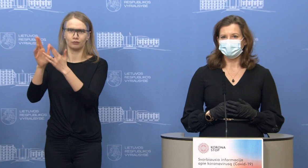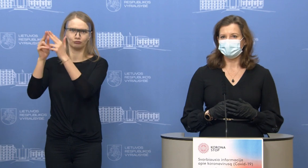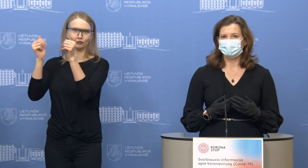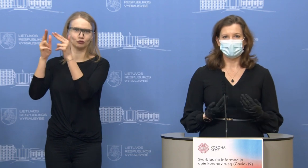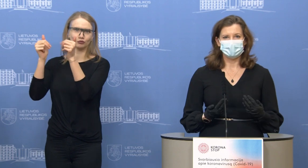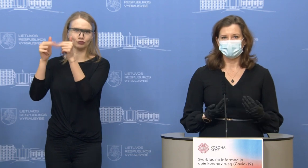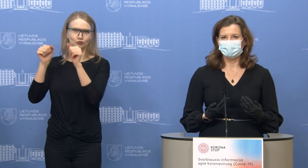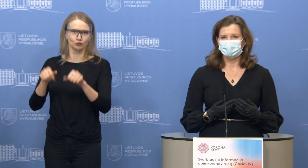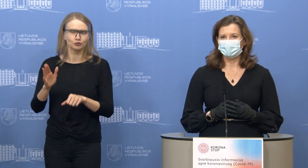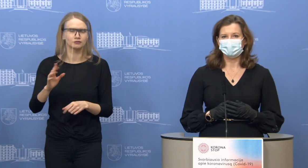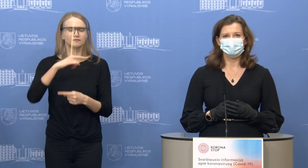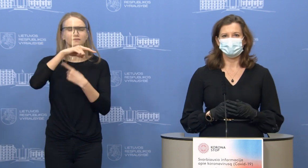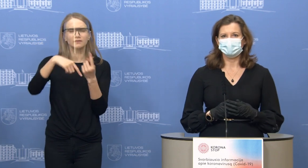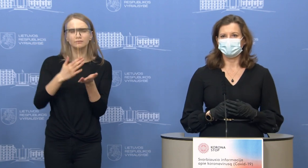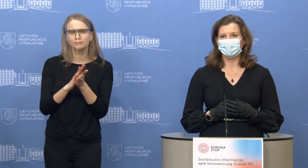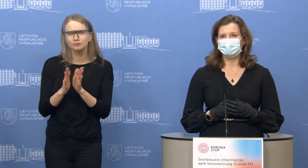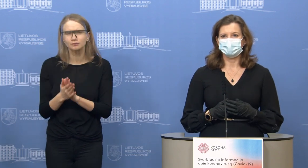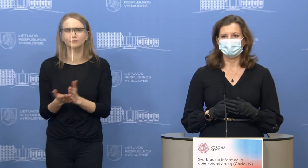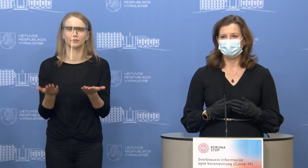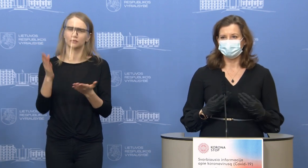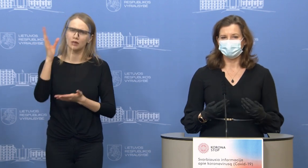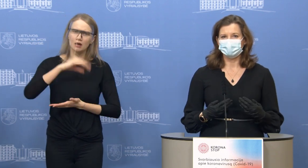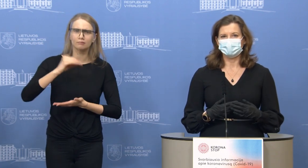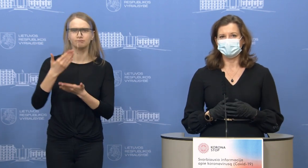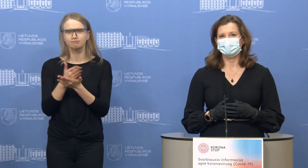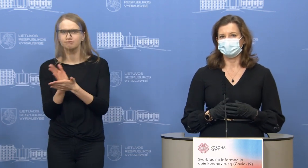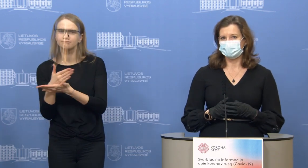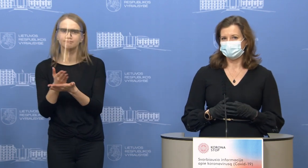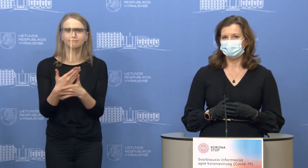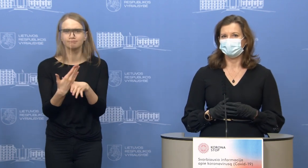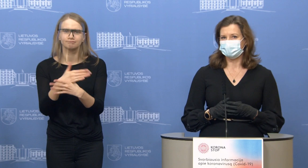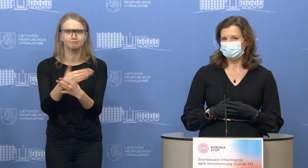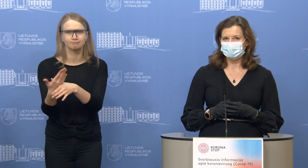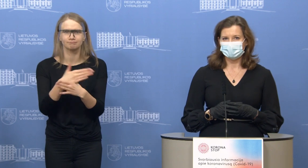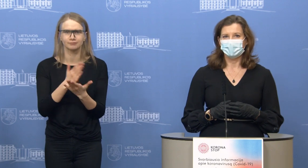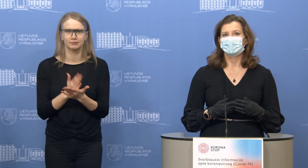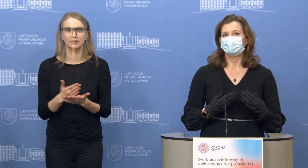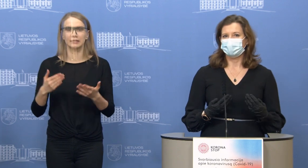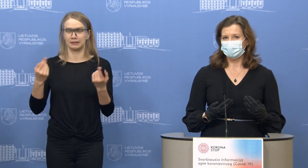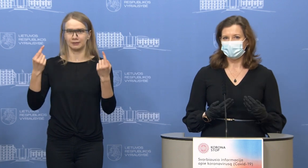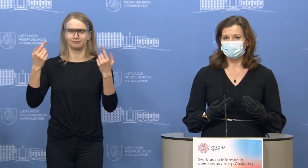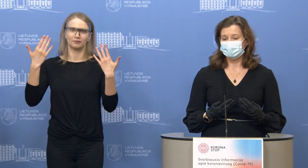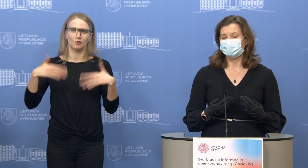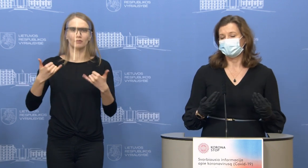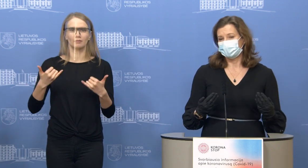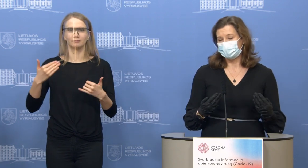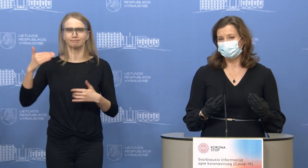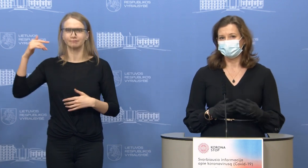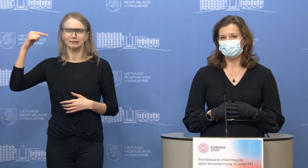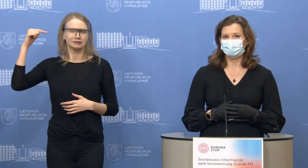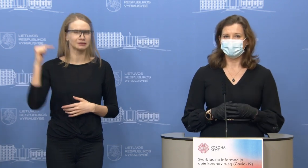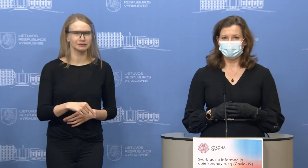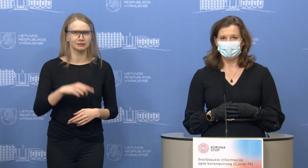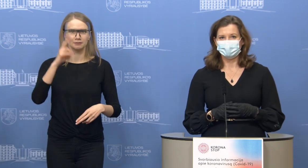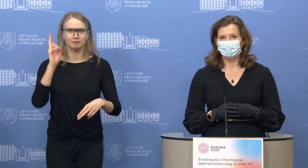pasiruošęs, yra labai langstus ir mes iš šios krizės išeisime daug stiprisni, daug modernesni ir, be